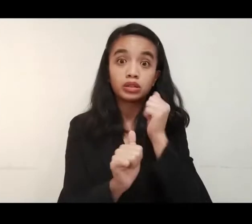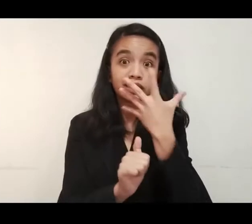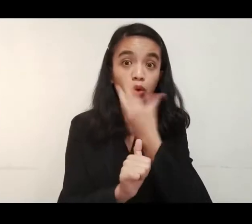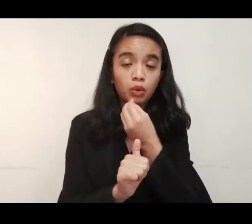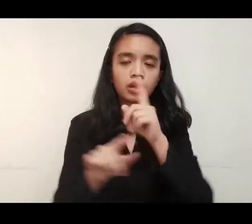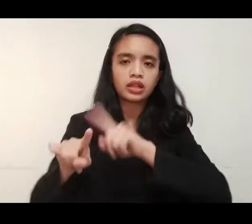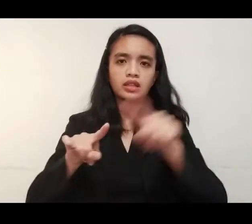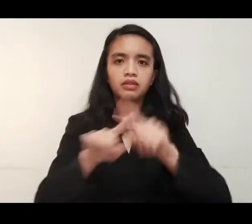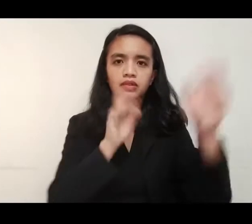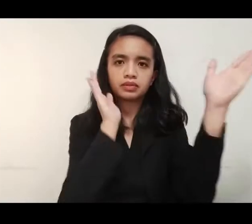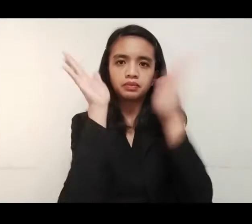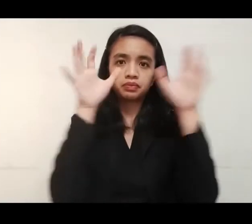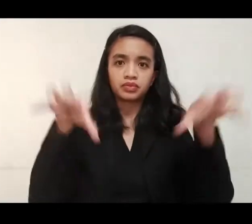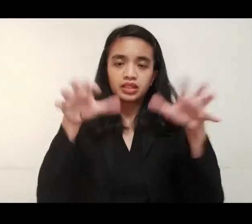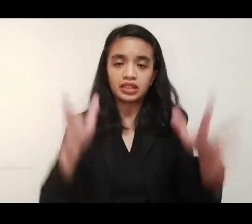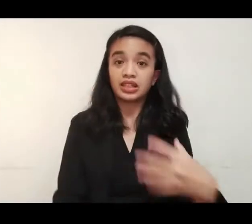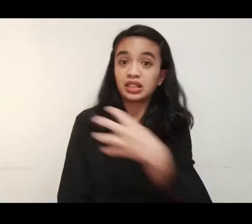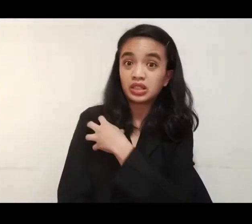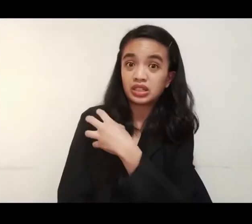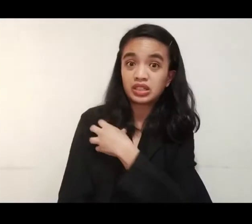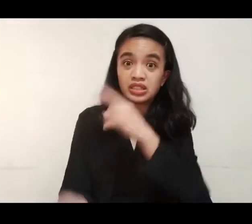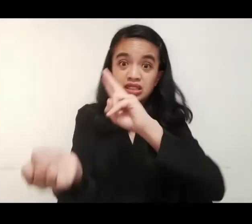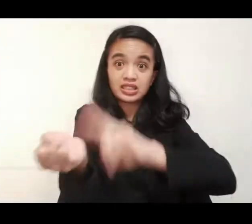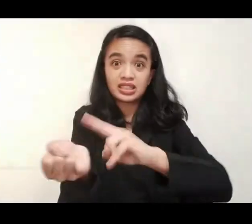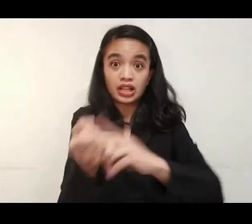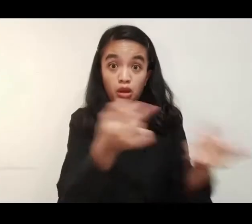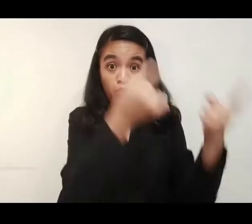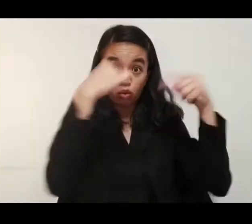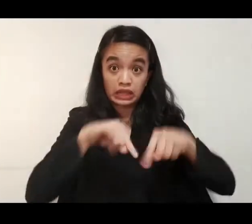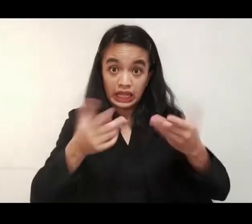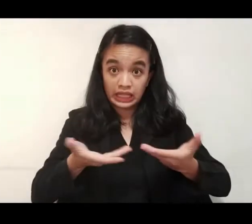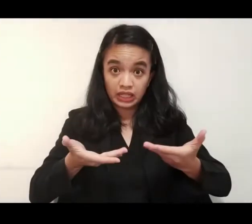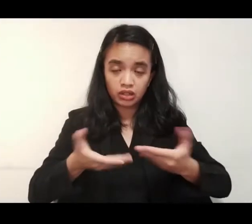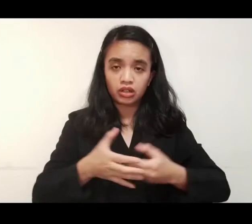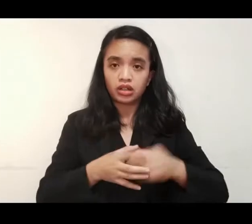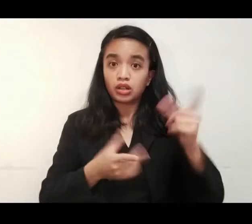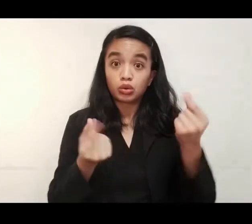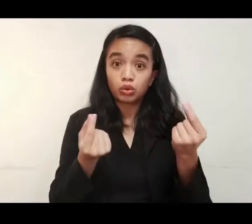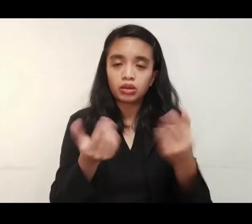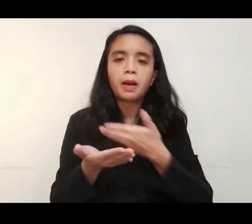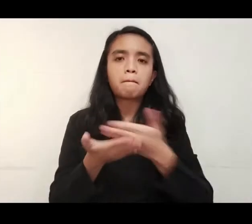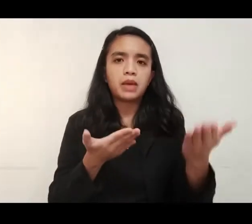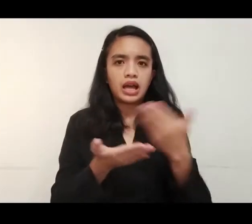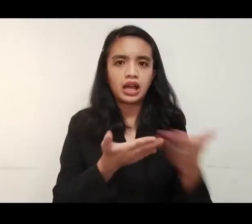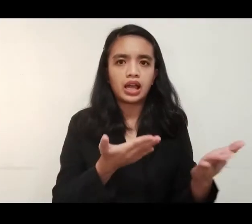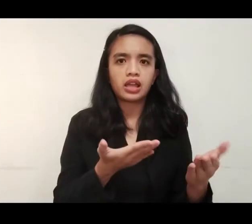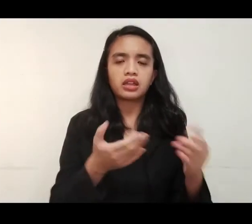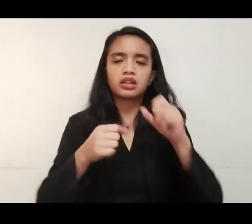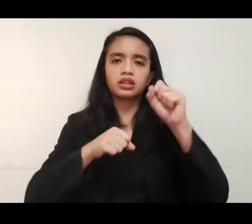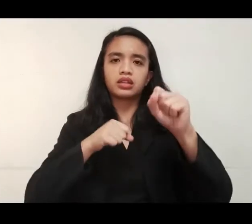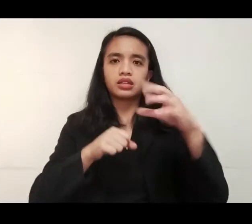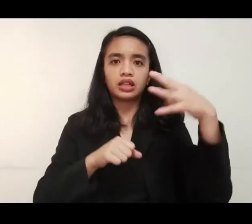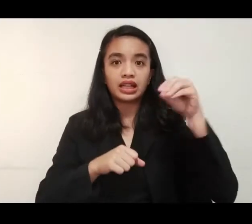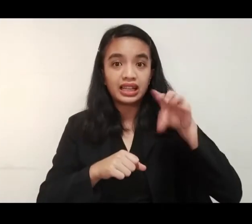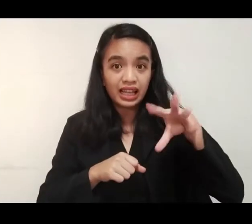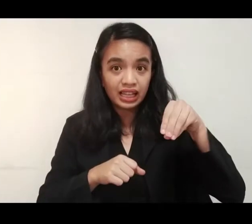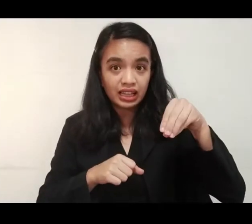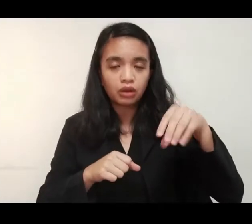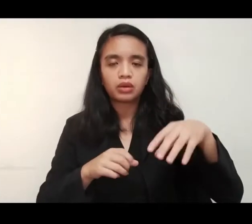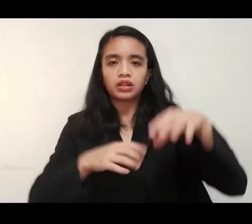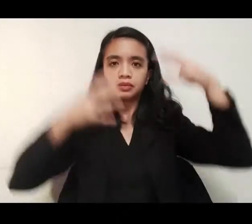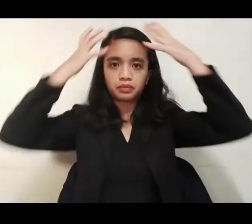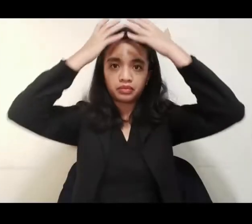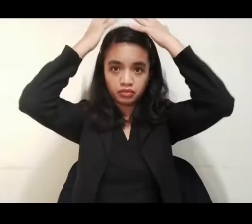Karamihan, mga frontliners. May mga police, may mga nurses na nagpupunta dito para na mag-purchase ng mga accessories like yung mga ilaw,